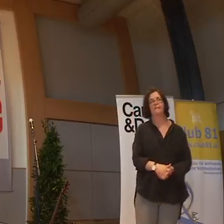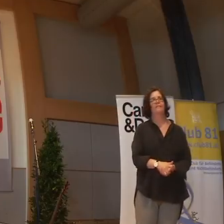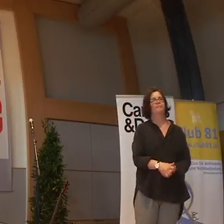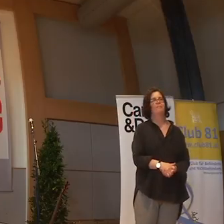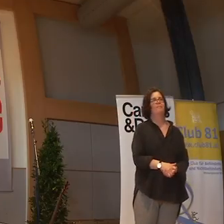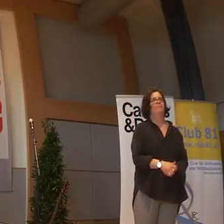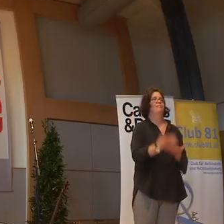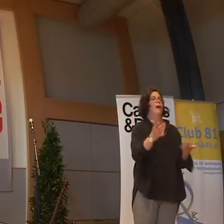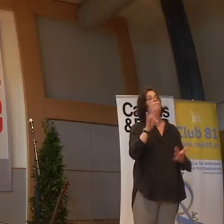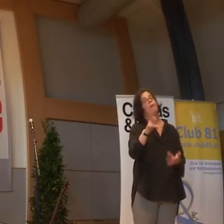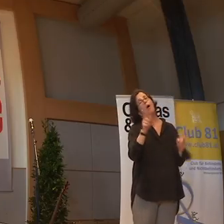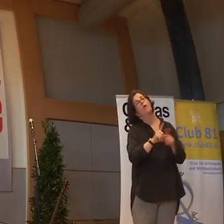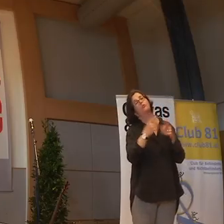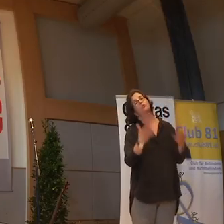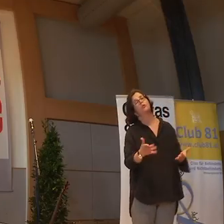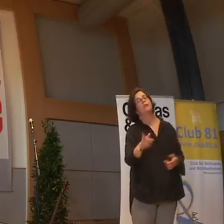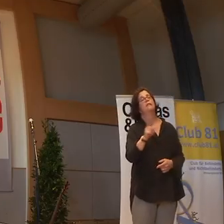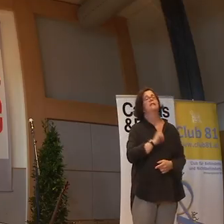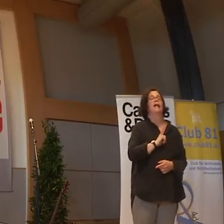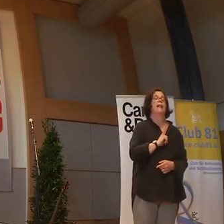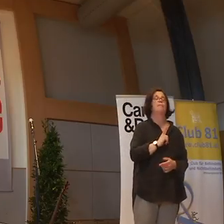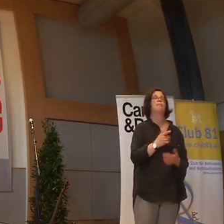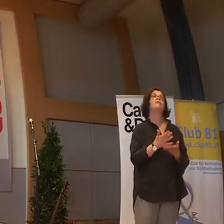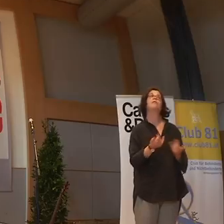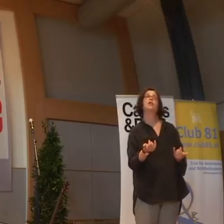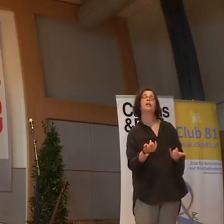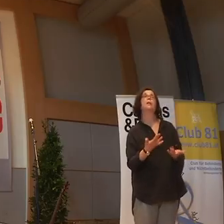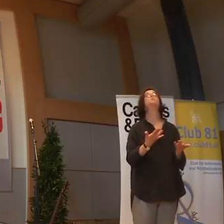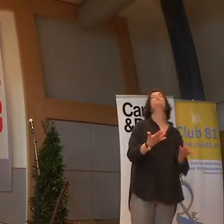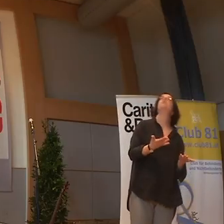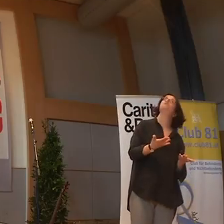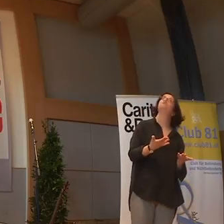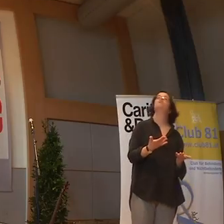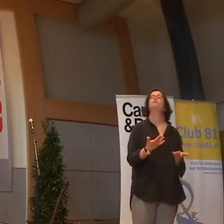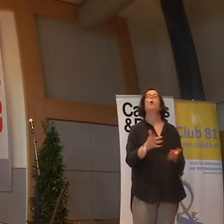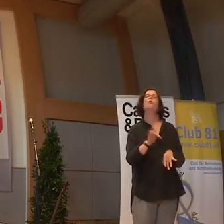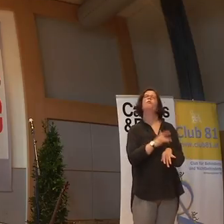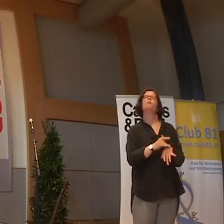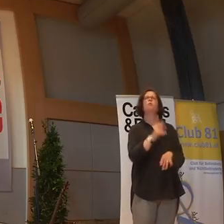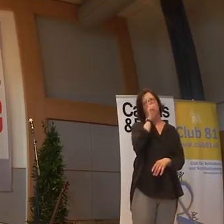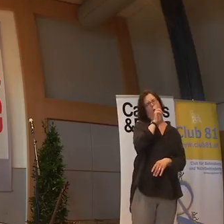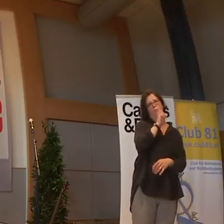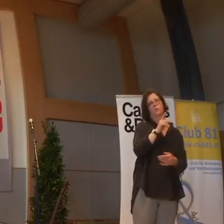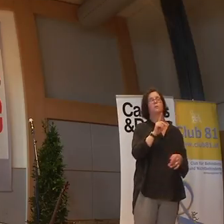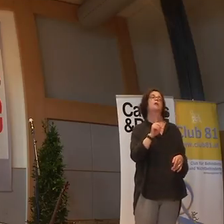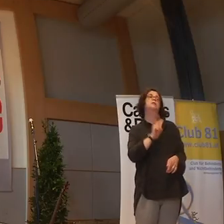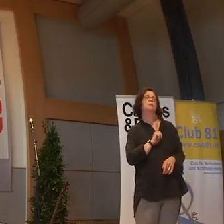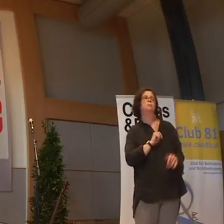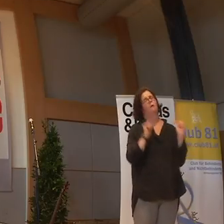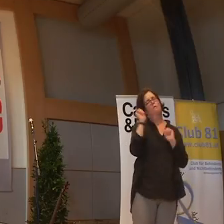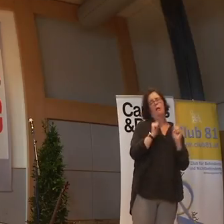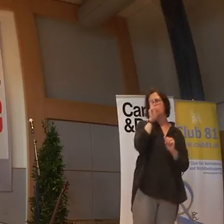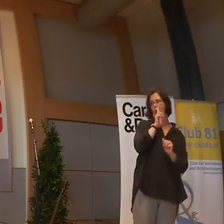Das war so, dass ich mich ein bisschen, ja, komisch verreut, und sich wieder